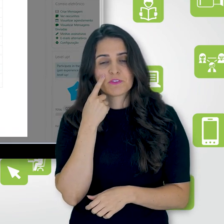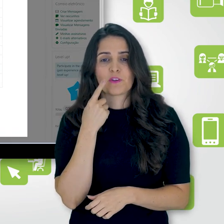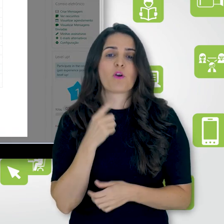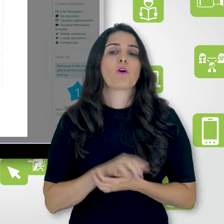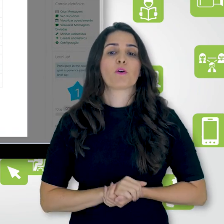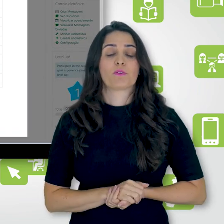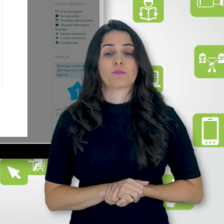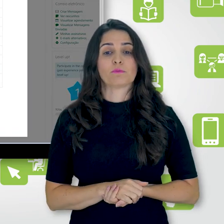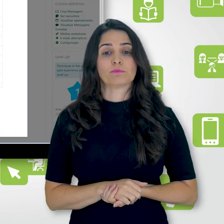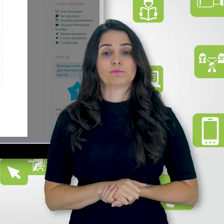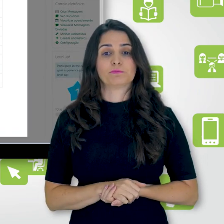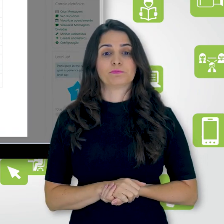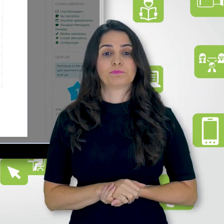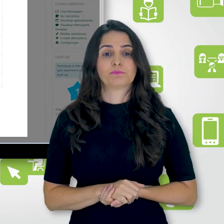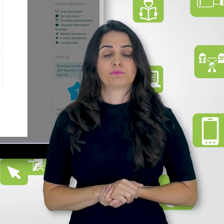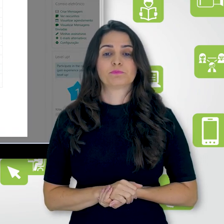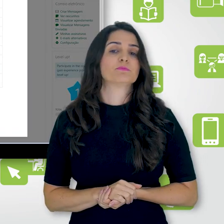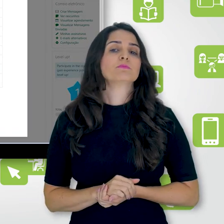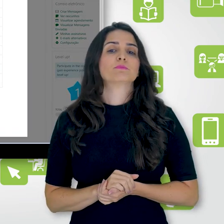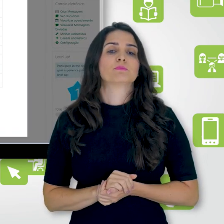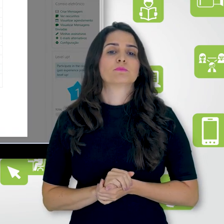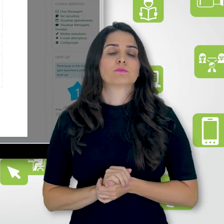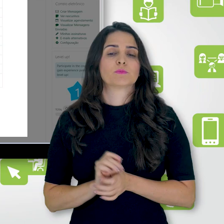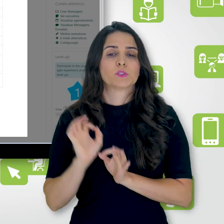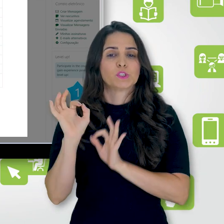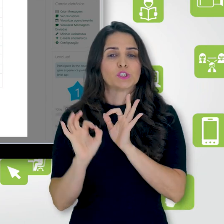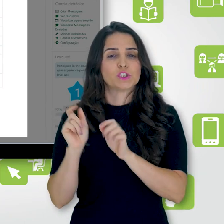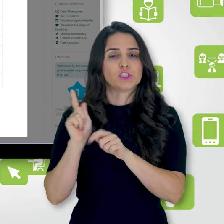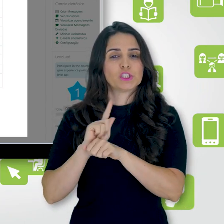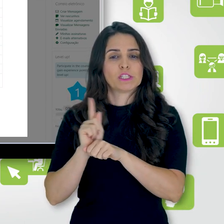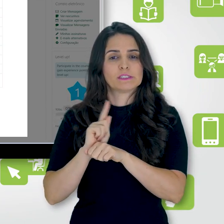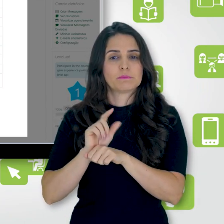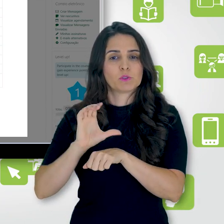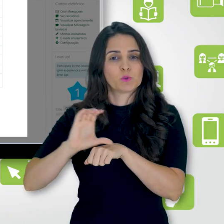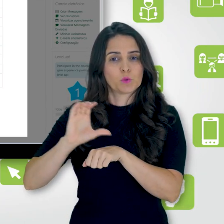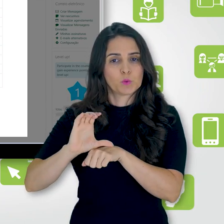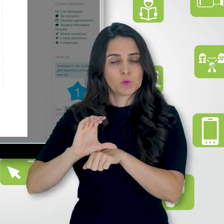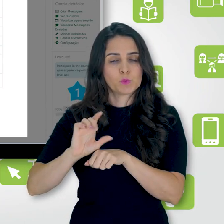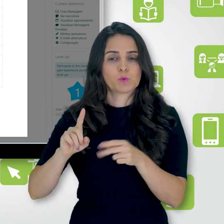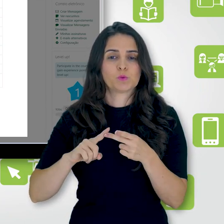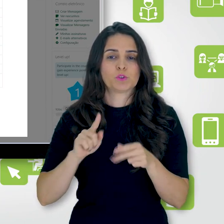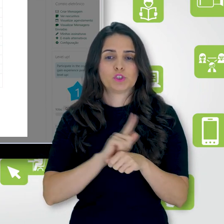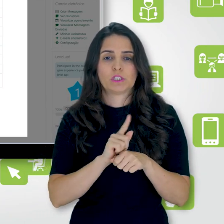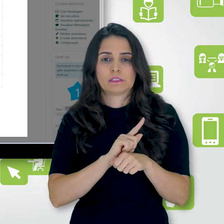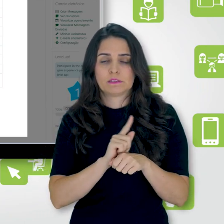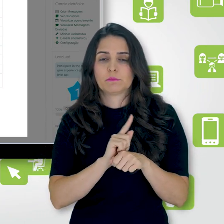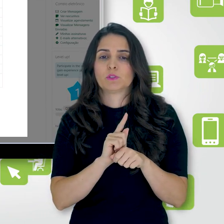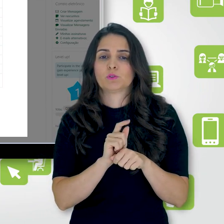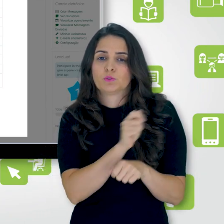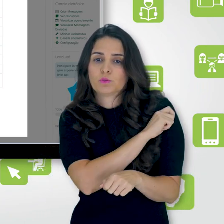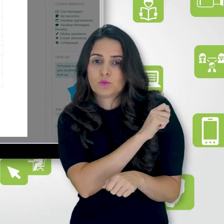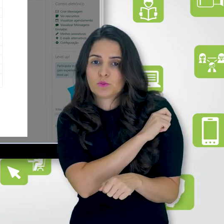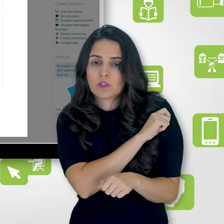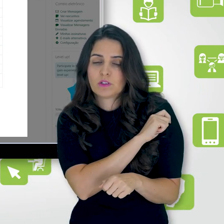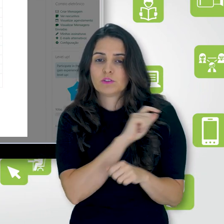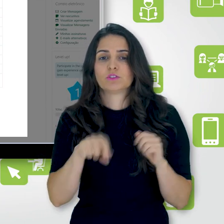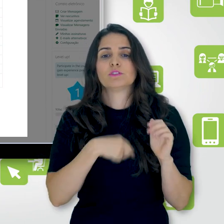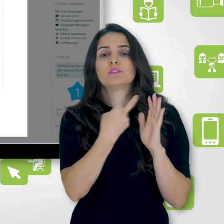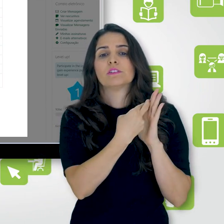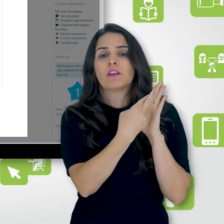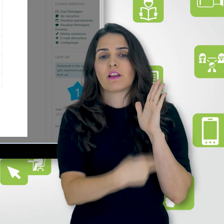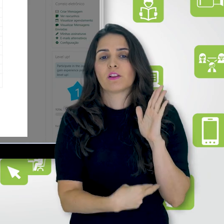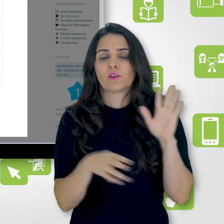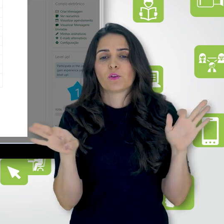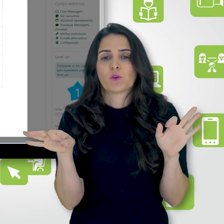do curso, vamos aqui em gerenciar os estudantes e vamos aqui neste relatório